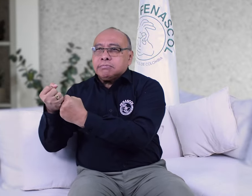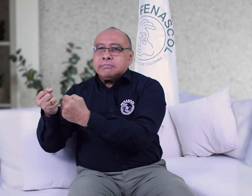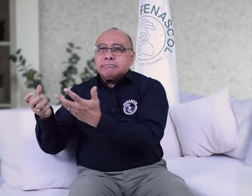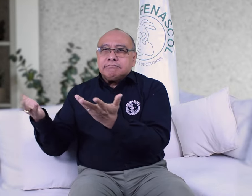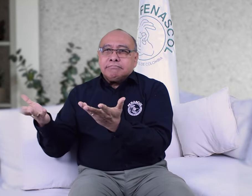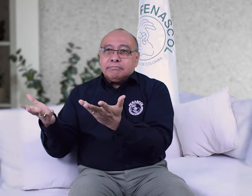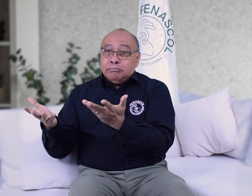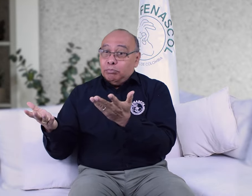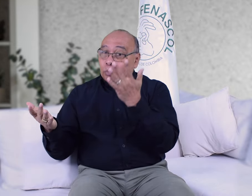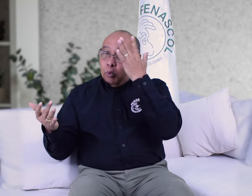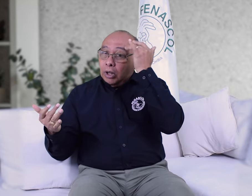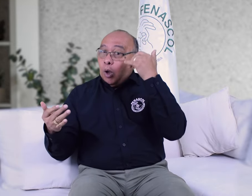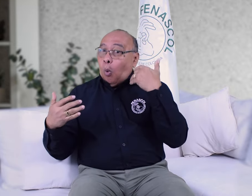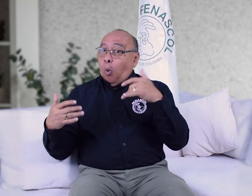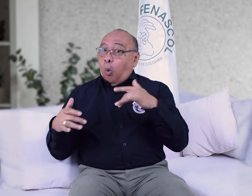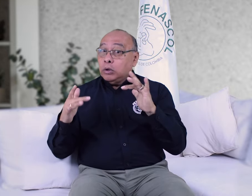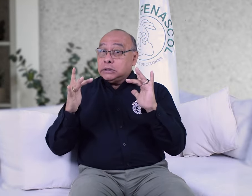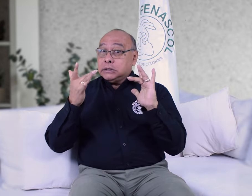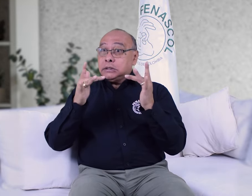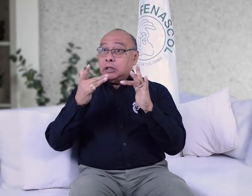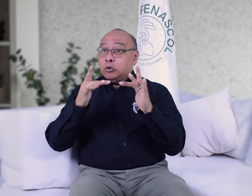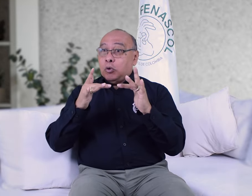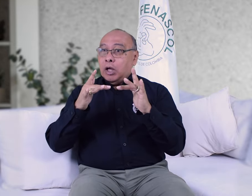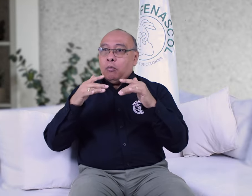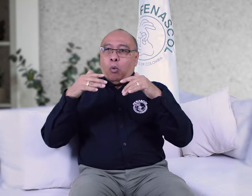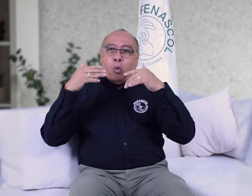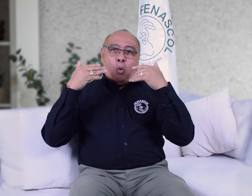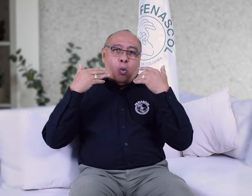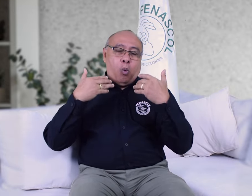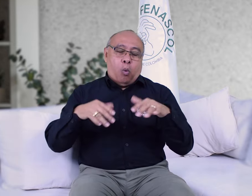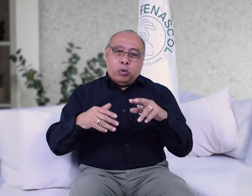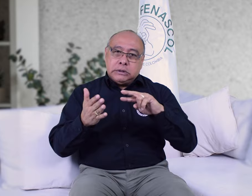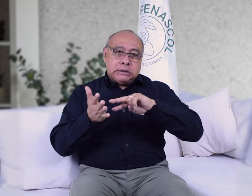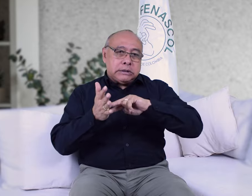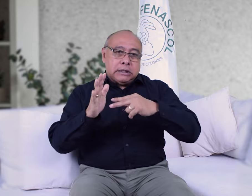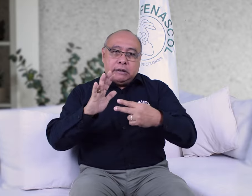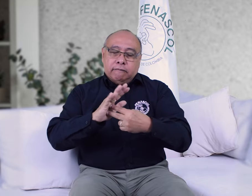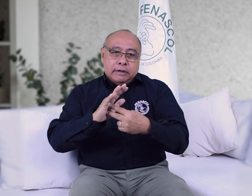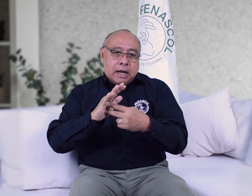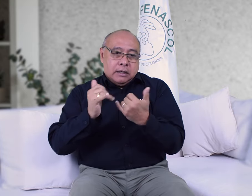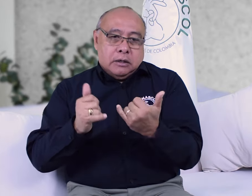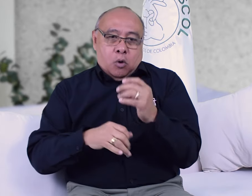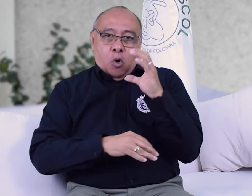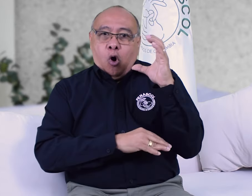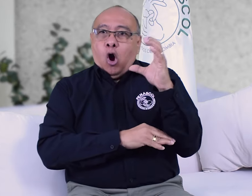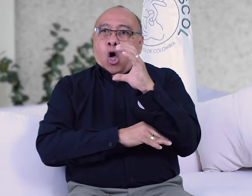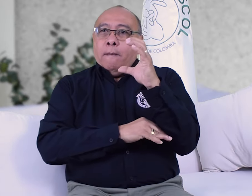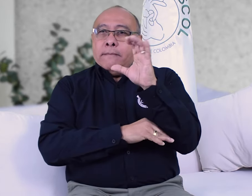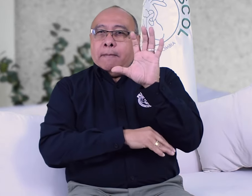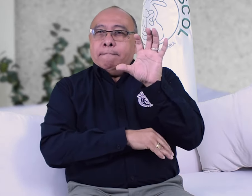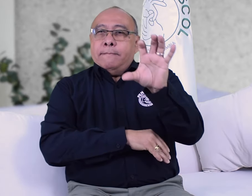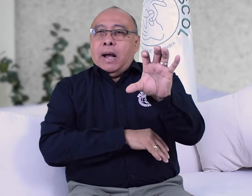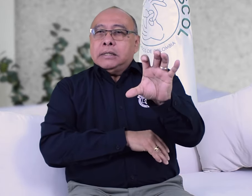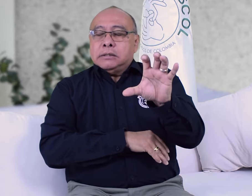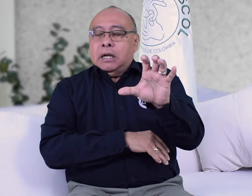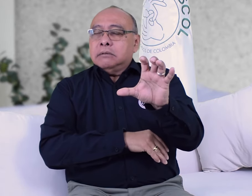Ministerio de las TIC para llevar a cabo acciones pertinentes, ya que el centro de relevo no solo